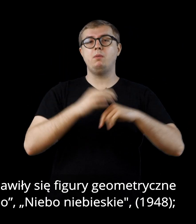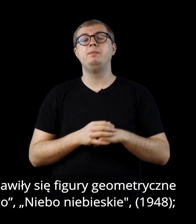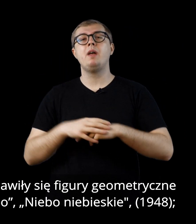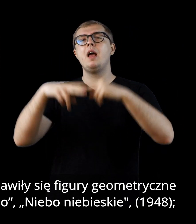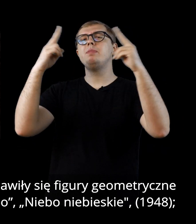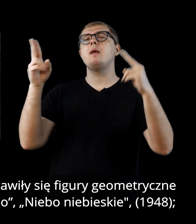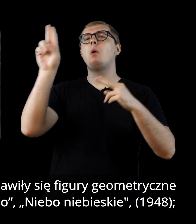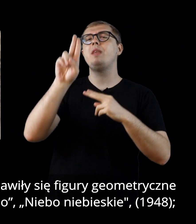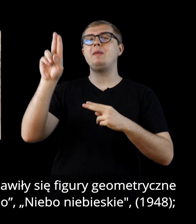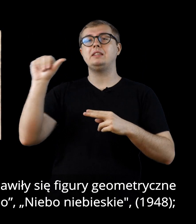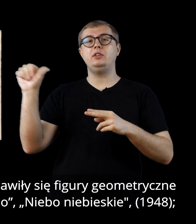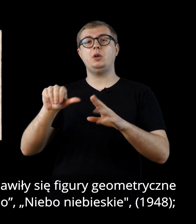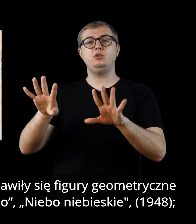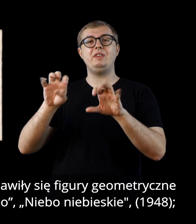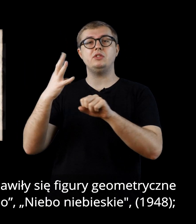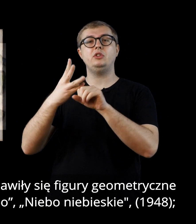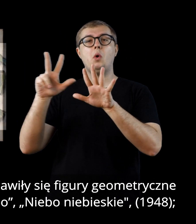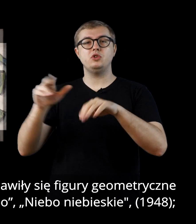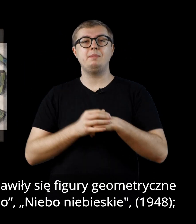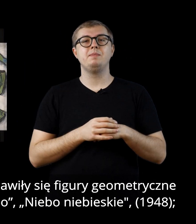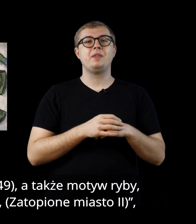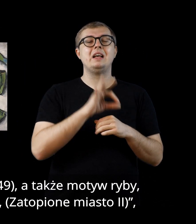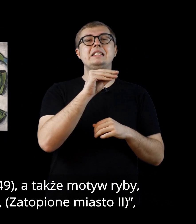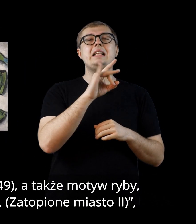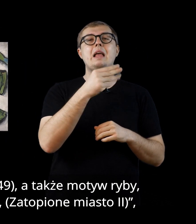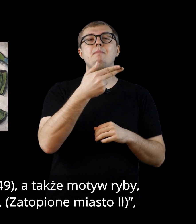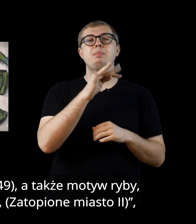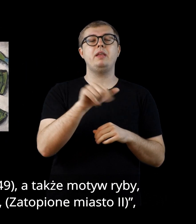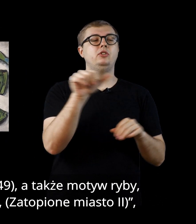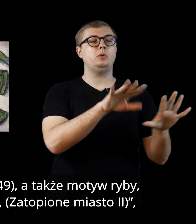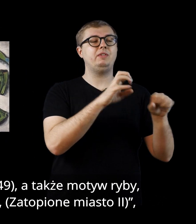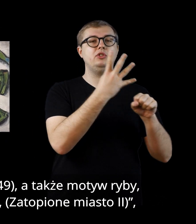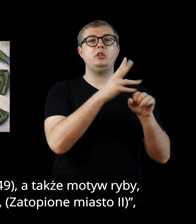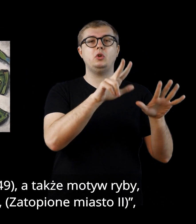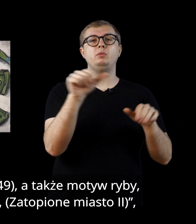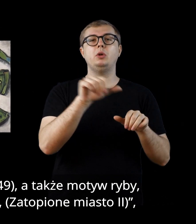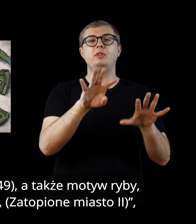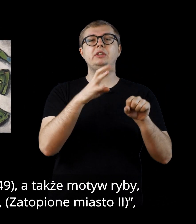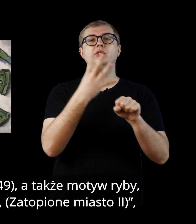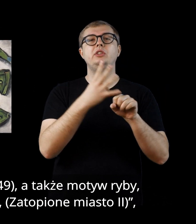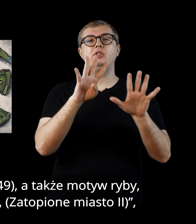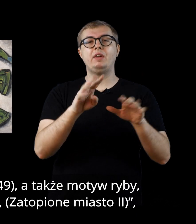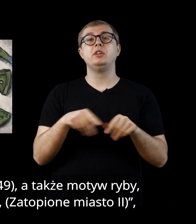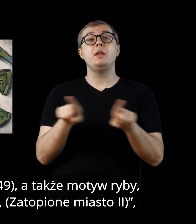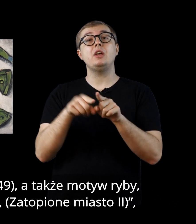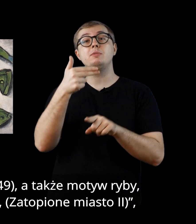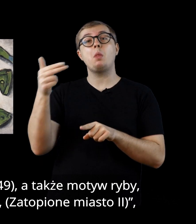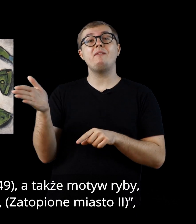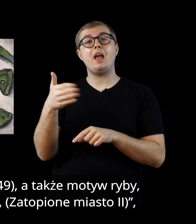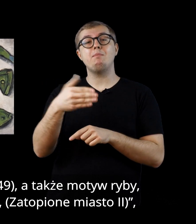1948, segmenty 1948-49, a także motyw ryby. Zatopione